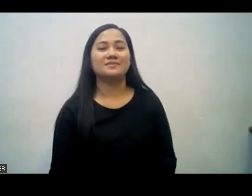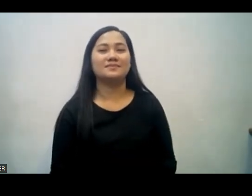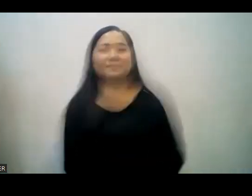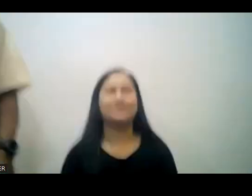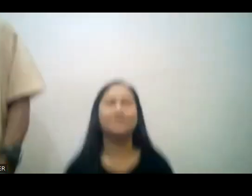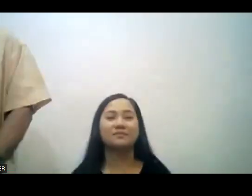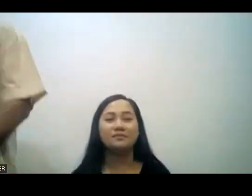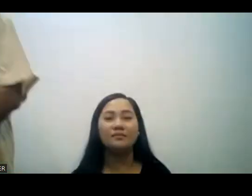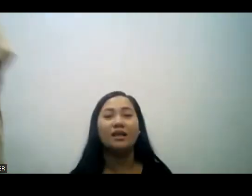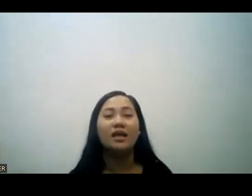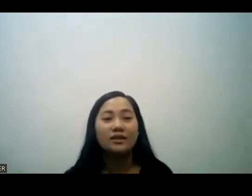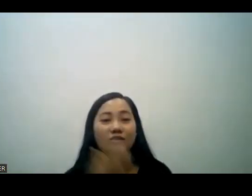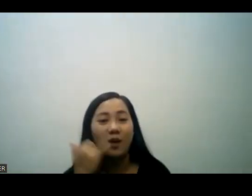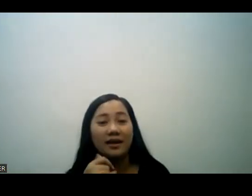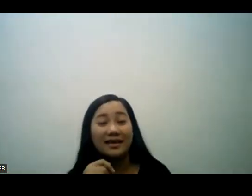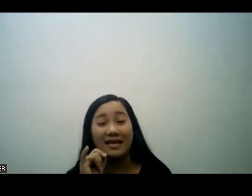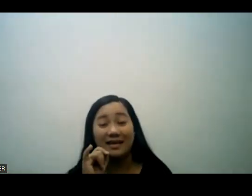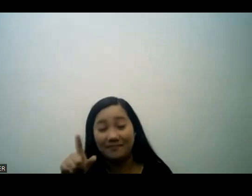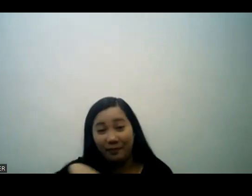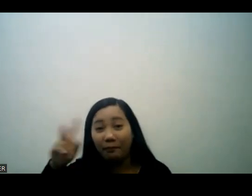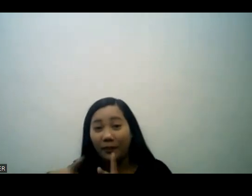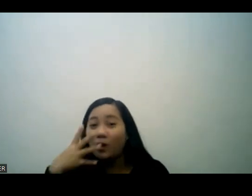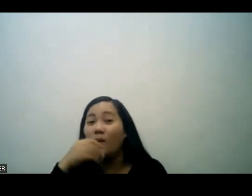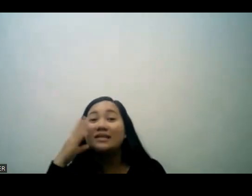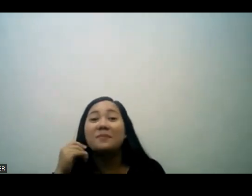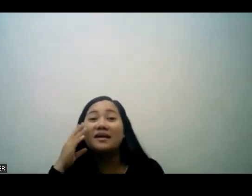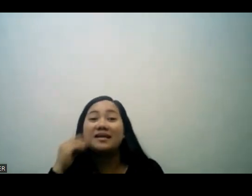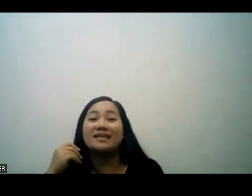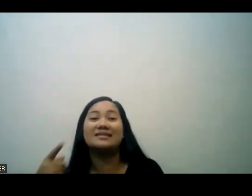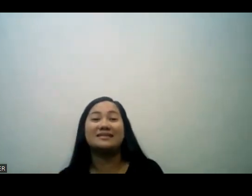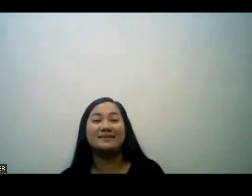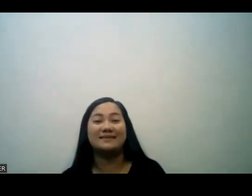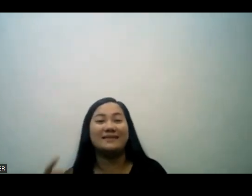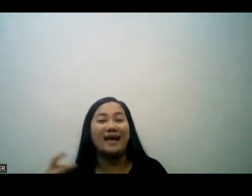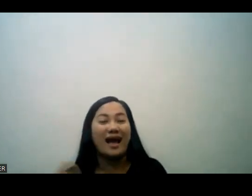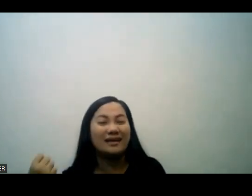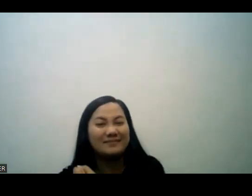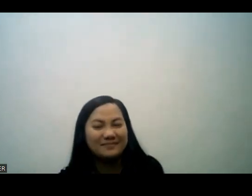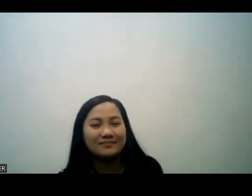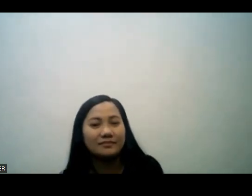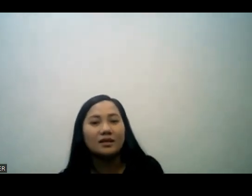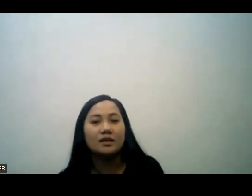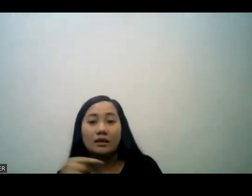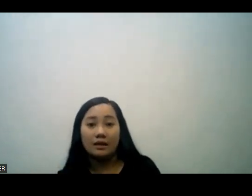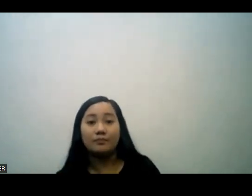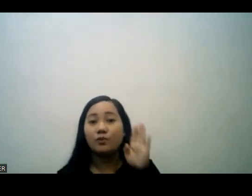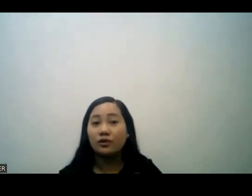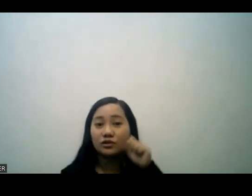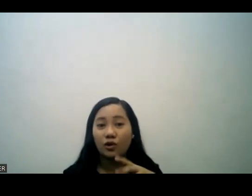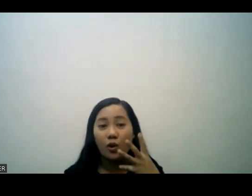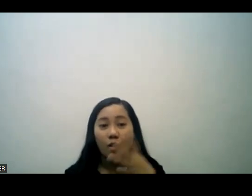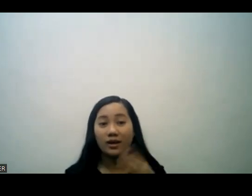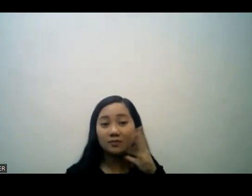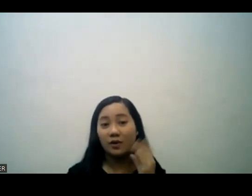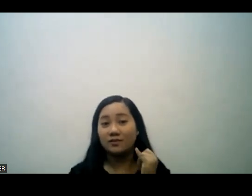fellowship. Kaya yung mga taong ito, maaari nilang bigyang kaaliwan yung ibang mga kapatid sa loob ng fellowship. So maybe, maybe,